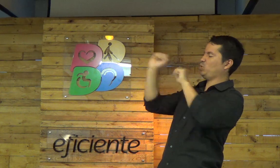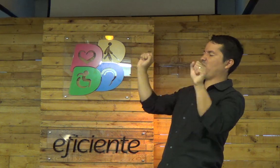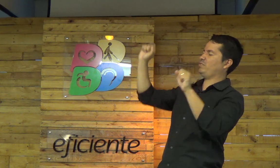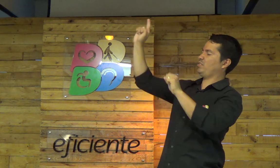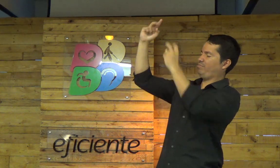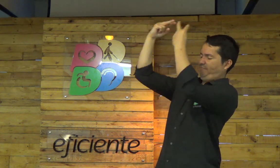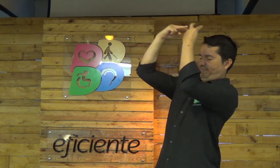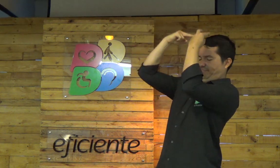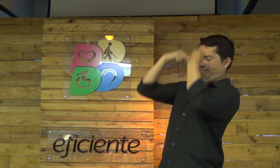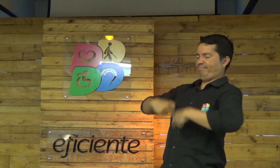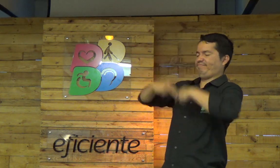Deus,